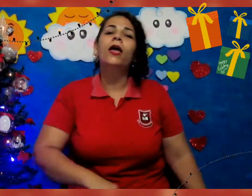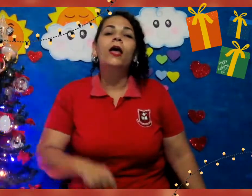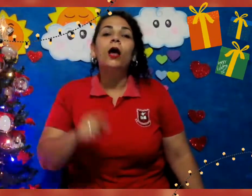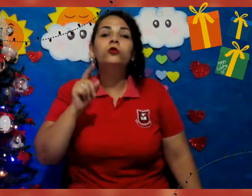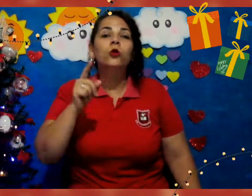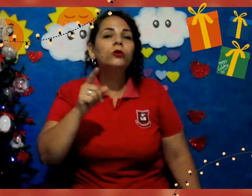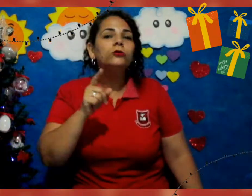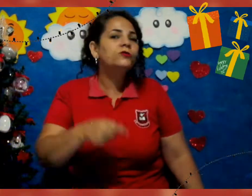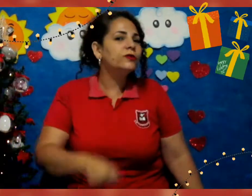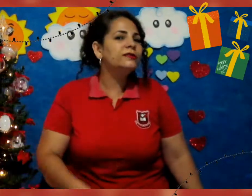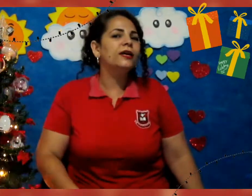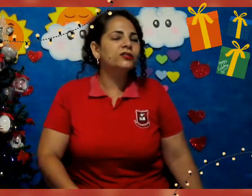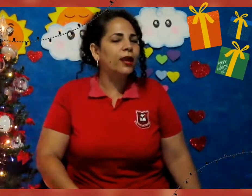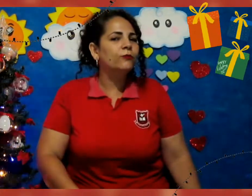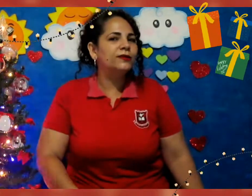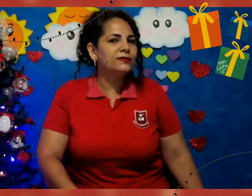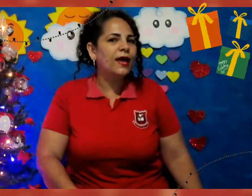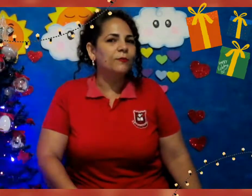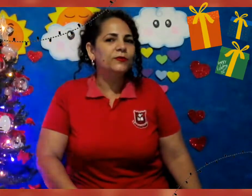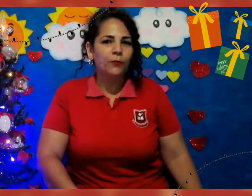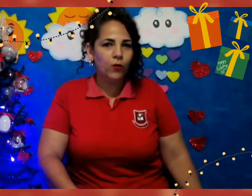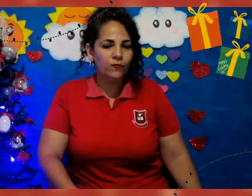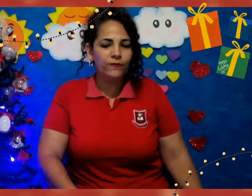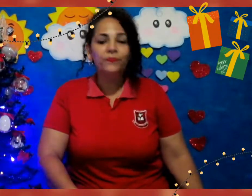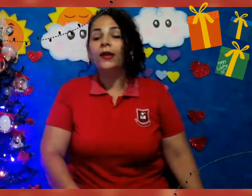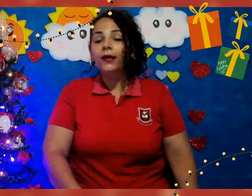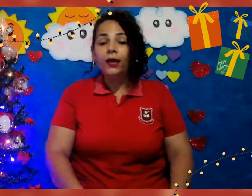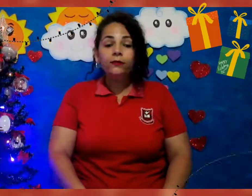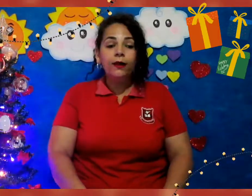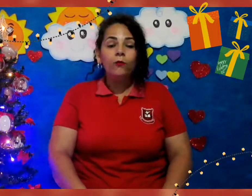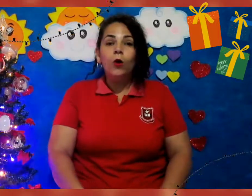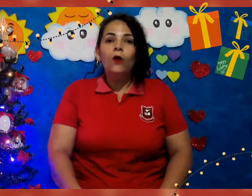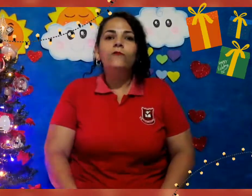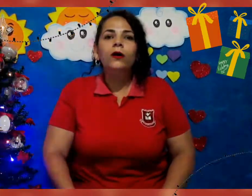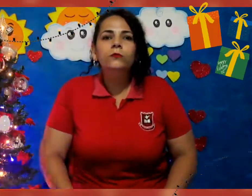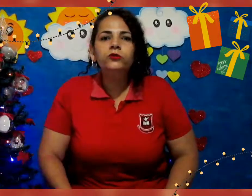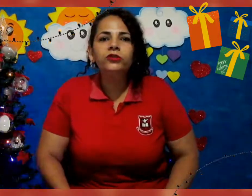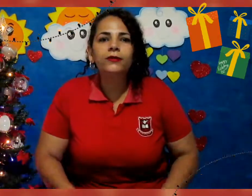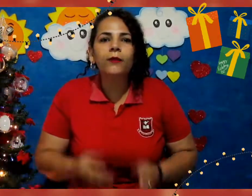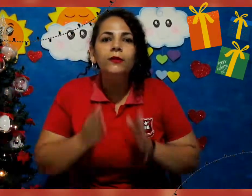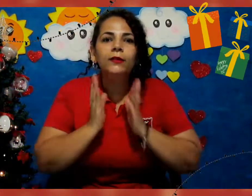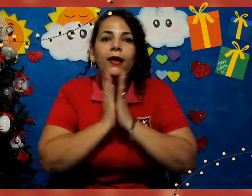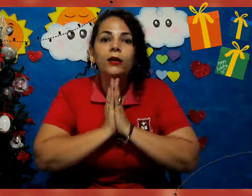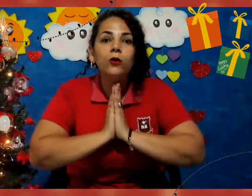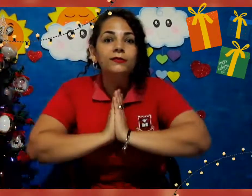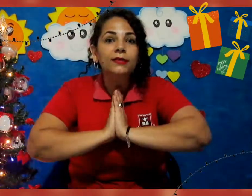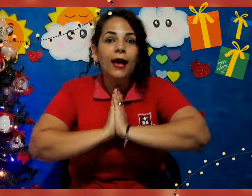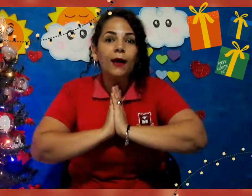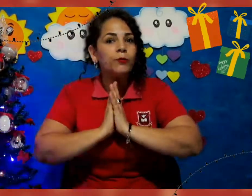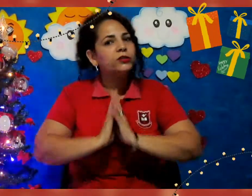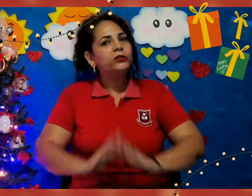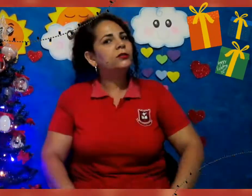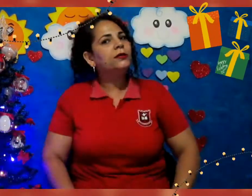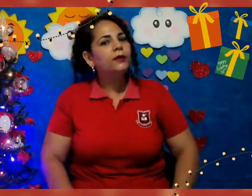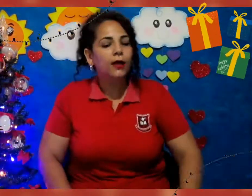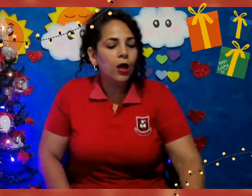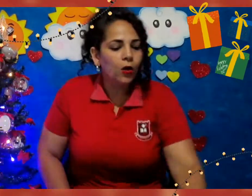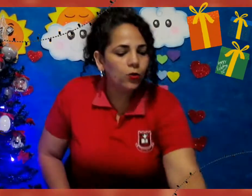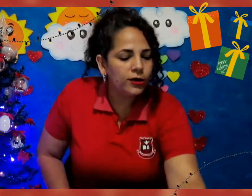todas vocês lá no WhatsApp, tá bom? Então, vamos terminar a nossa apostila. Olha,